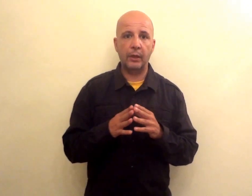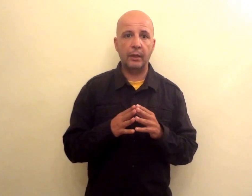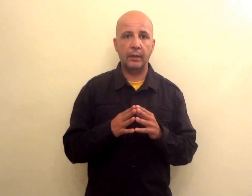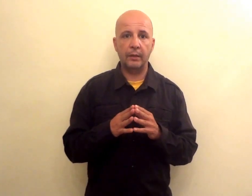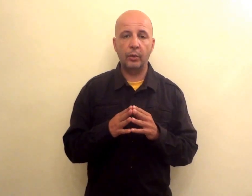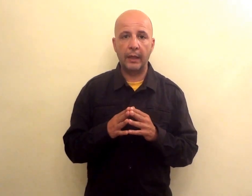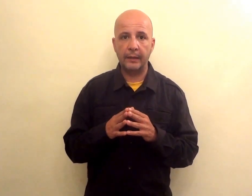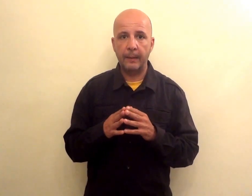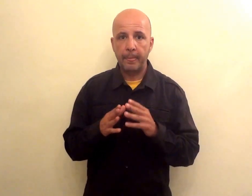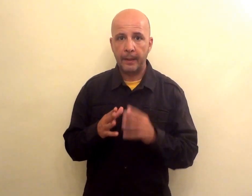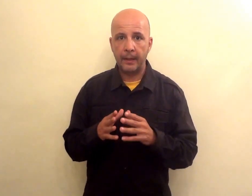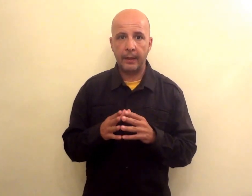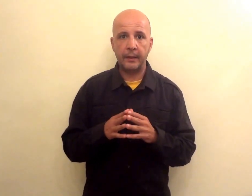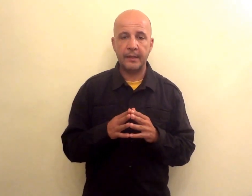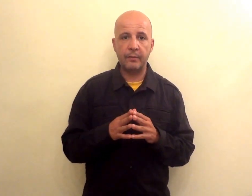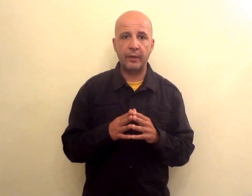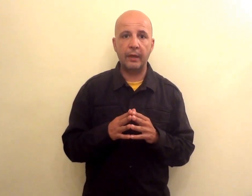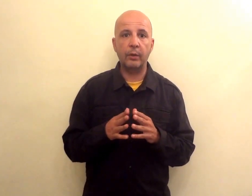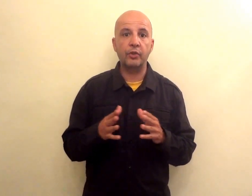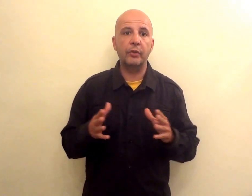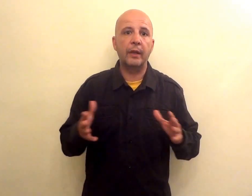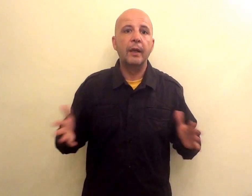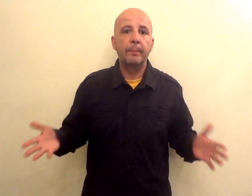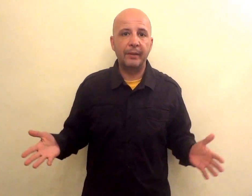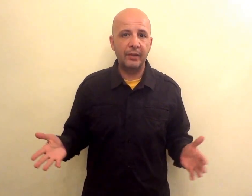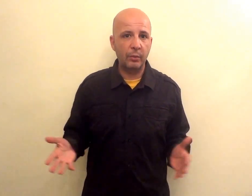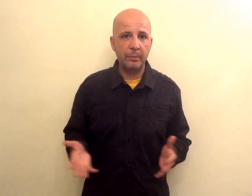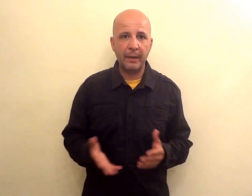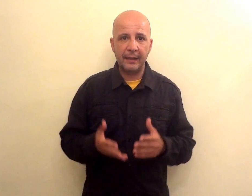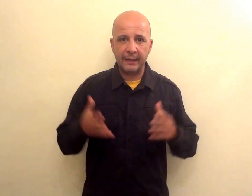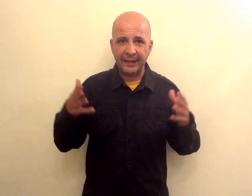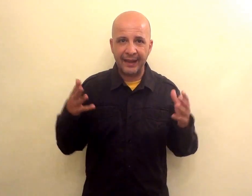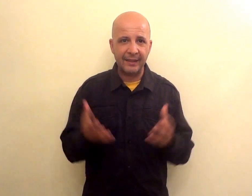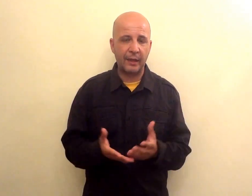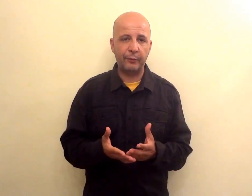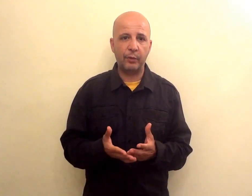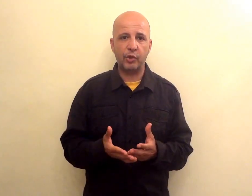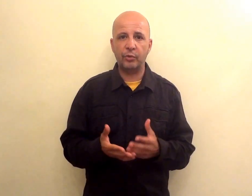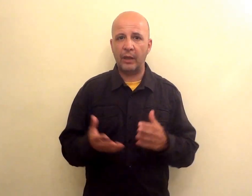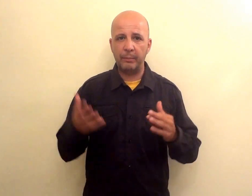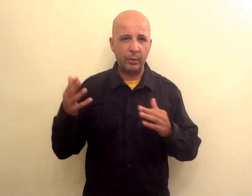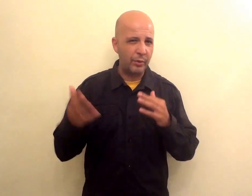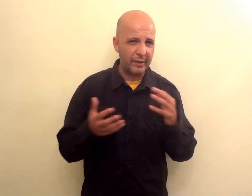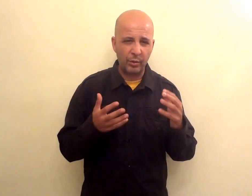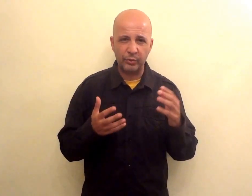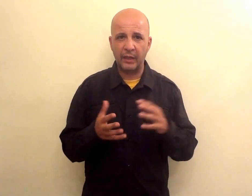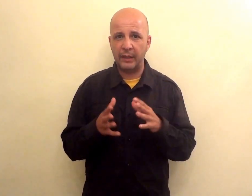l'Olanda in semifinale con l'Argentina partita equilibrata, grande traffico a centrocampo, alcuni scontri anche